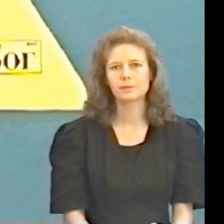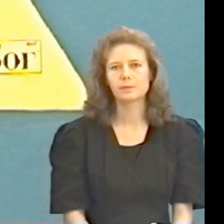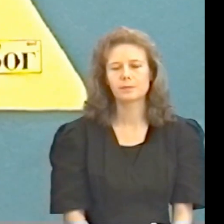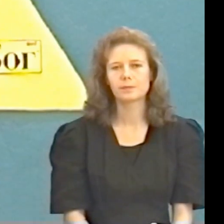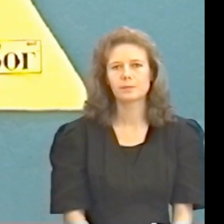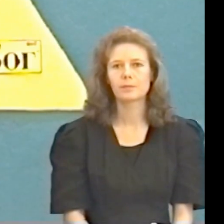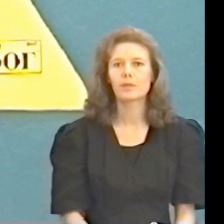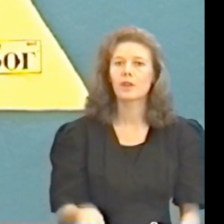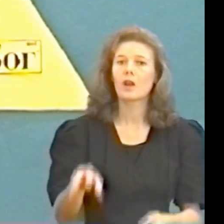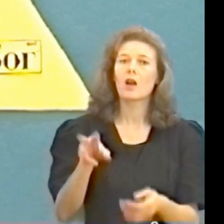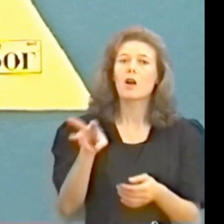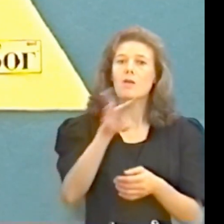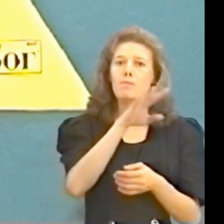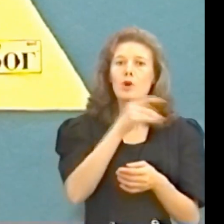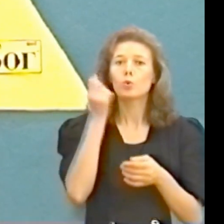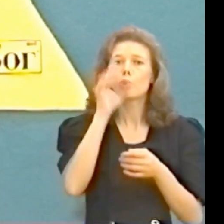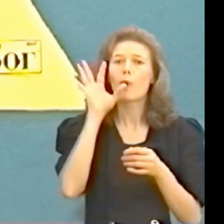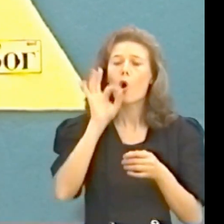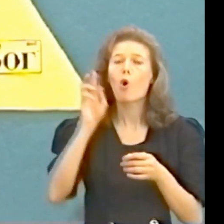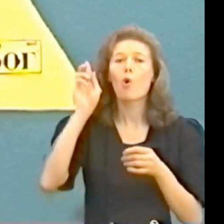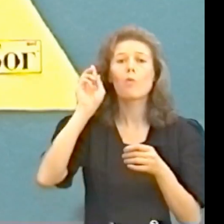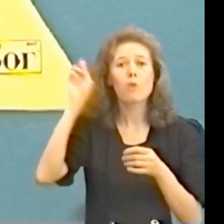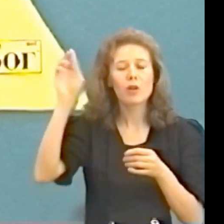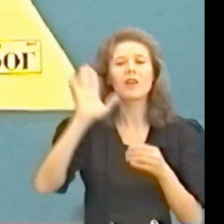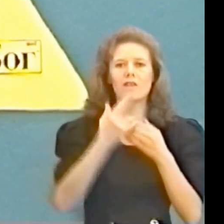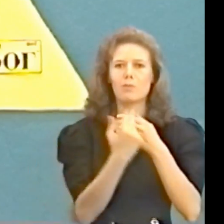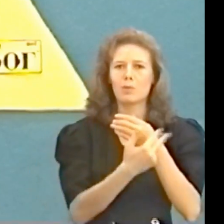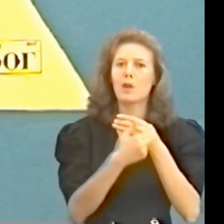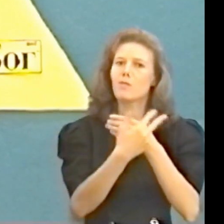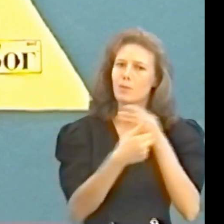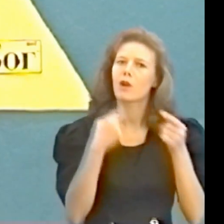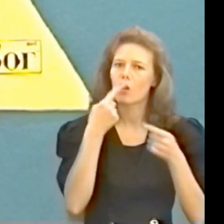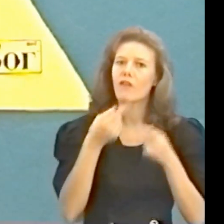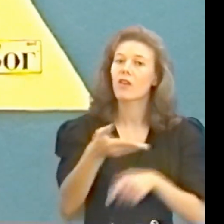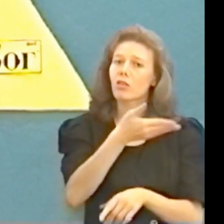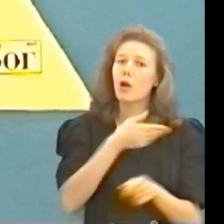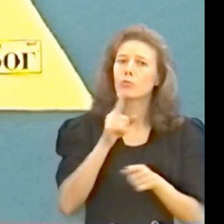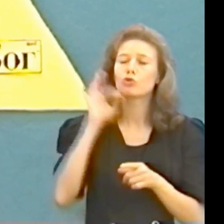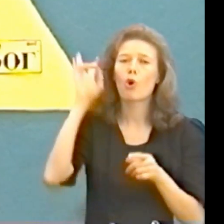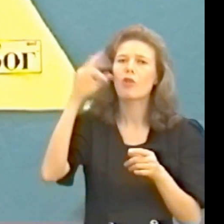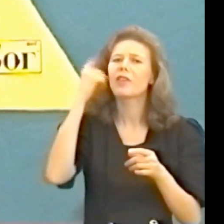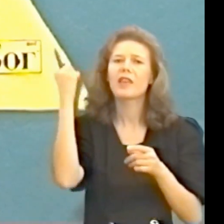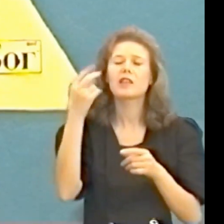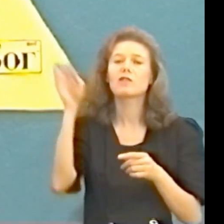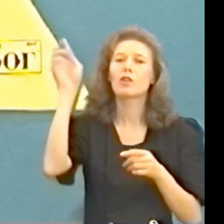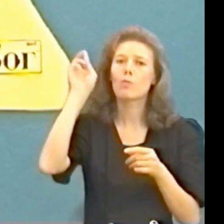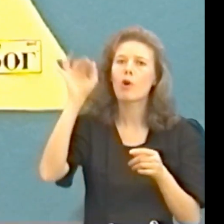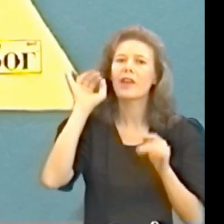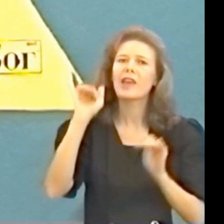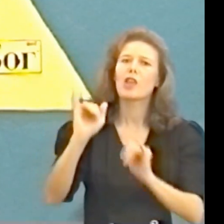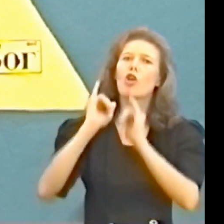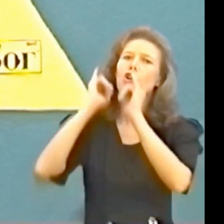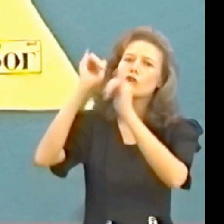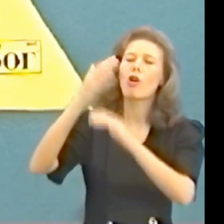мы узнаем о боге в библии библия говорит нам что он единственный бог и достоин нашего поклонения